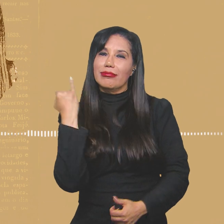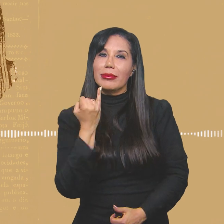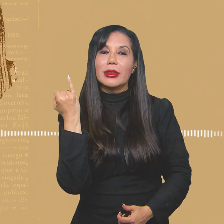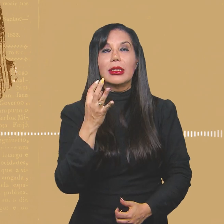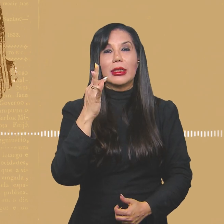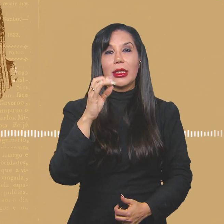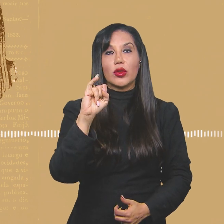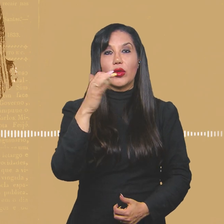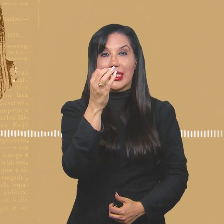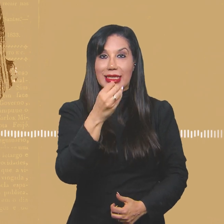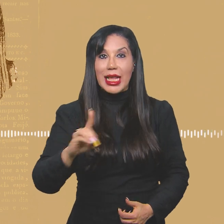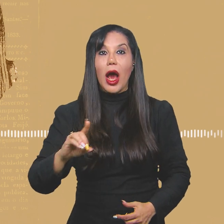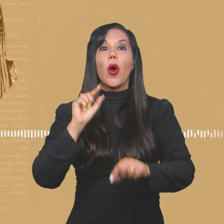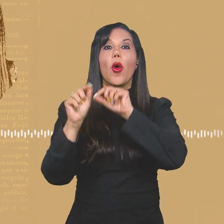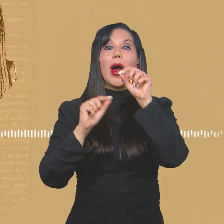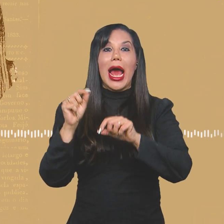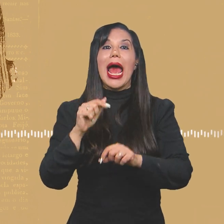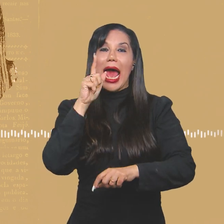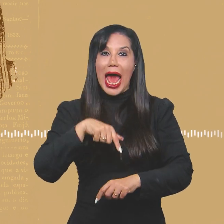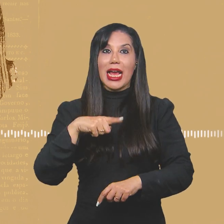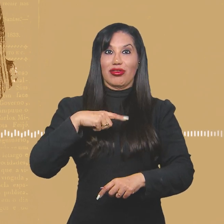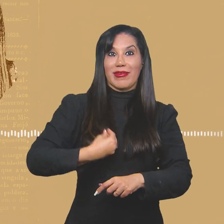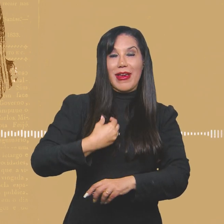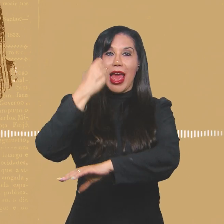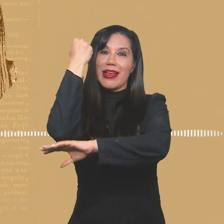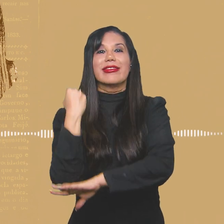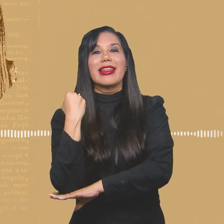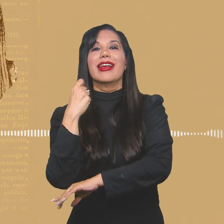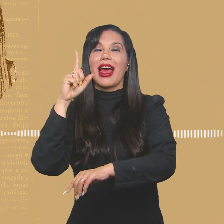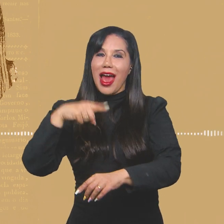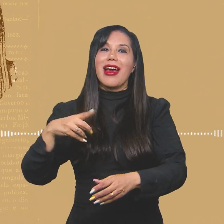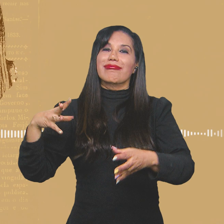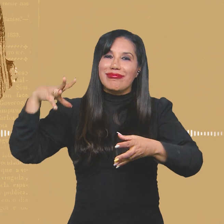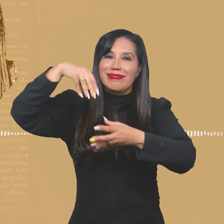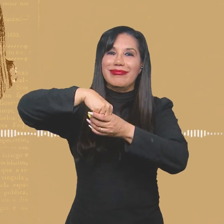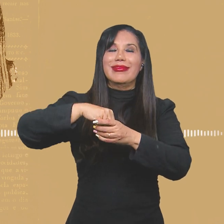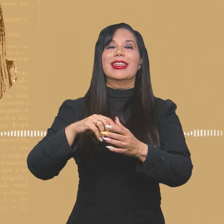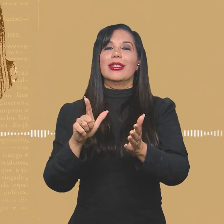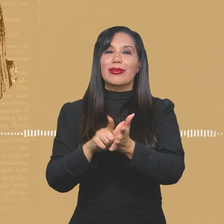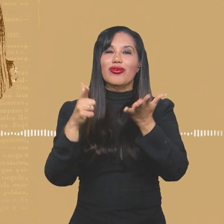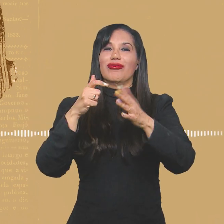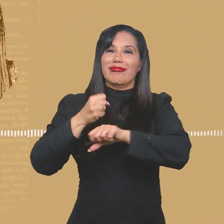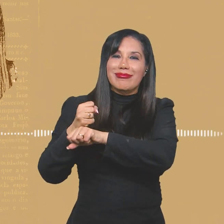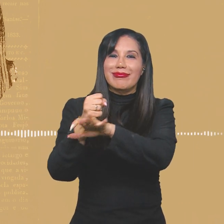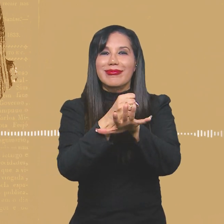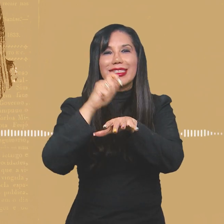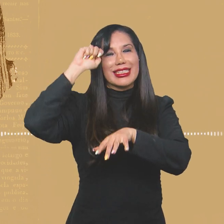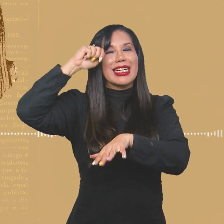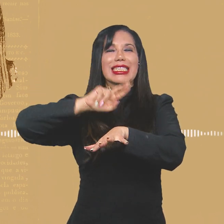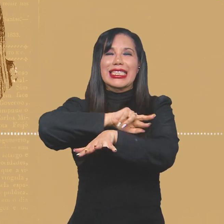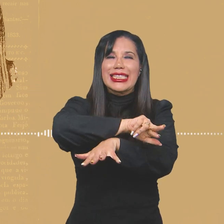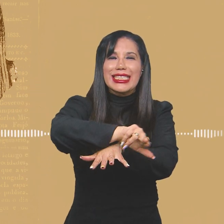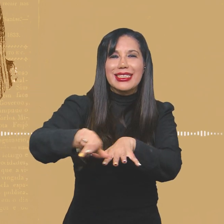importantes. O Tição, ele diz que é existência e resistência, né? Ele está nessa trilha da impressa negra, né? Que são muitos, né? São